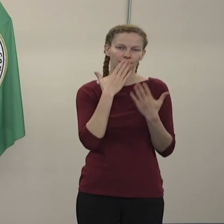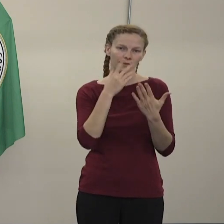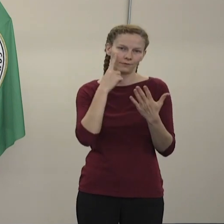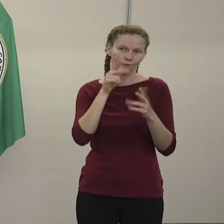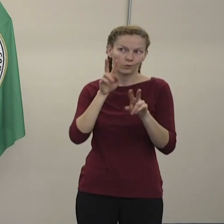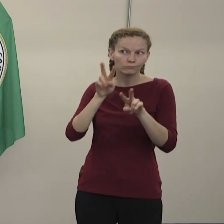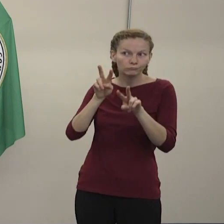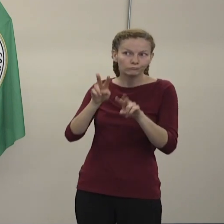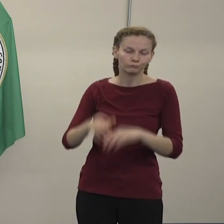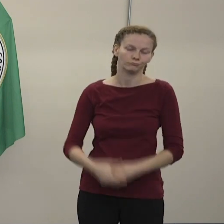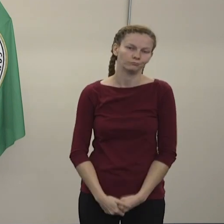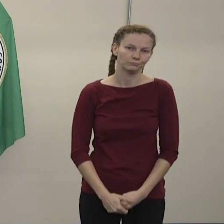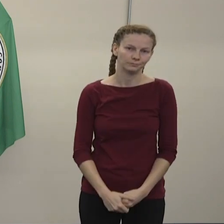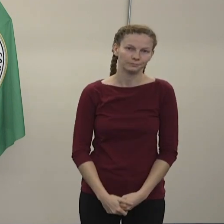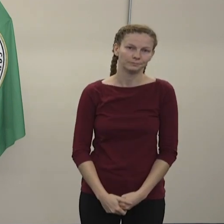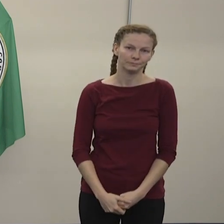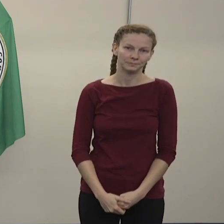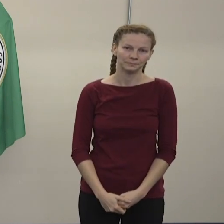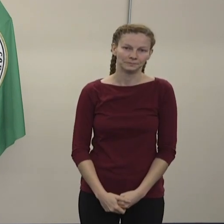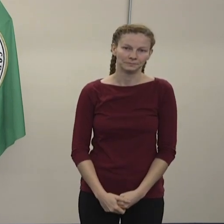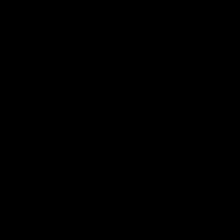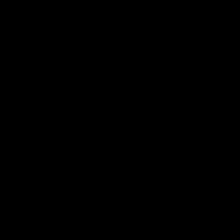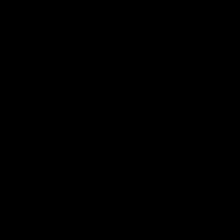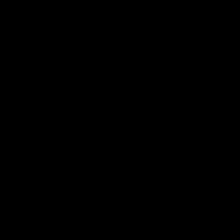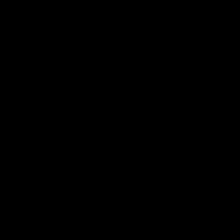jueves. Gracias por mantenerse al tanto.